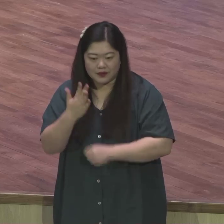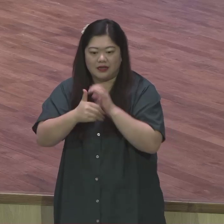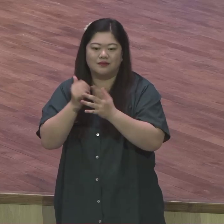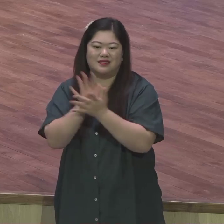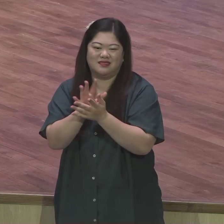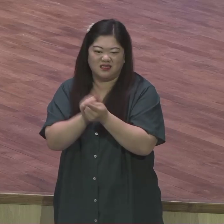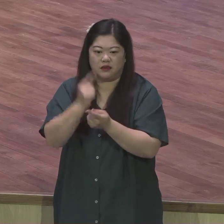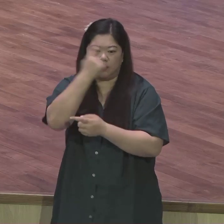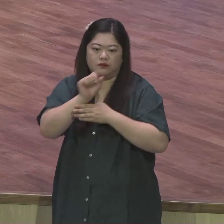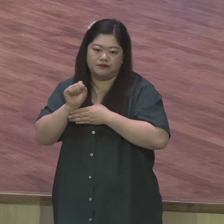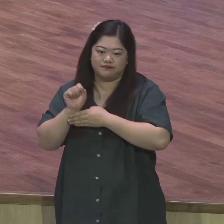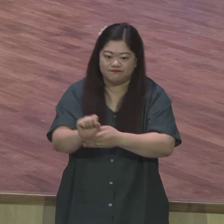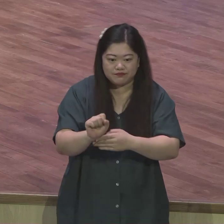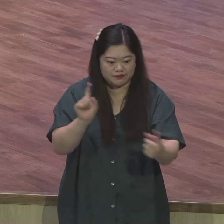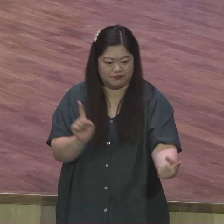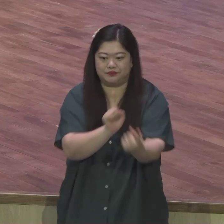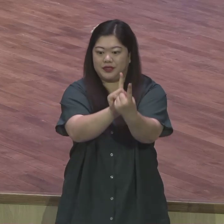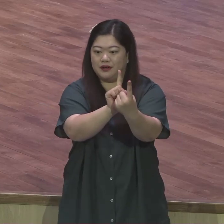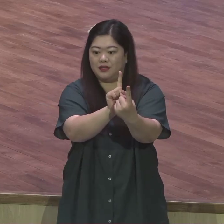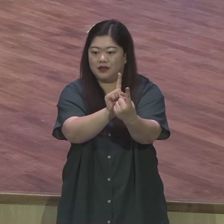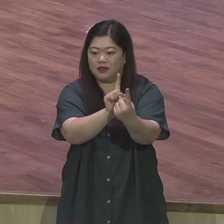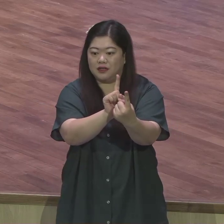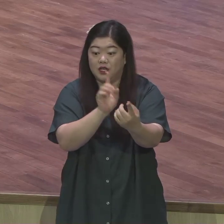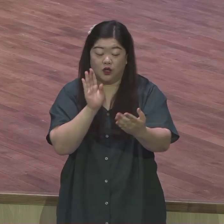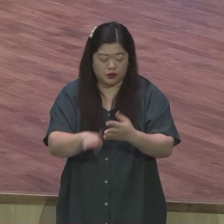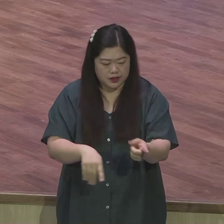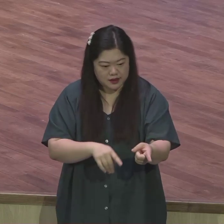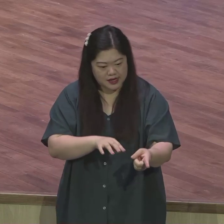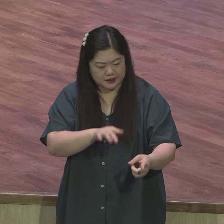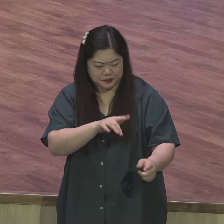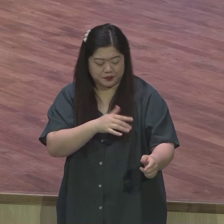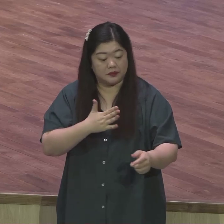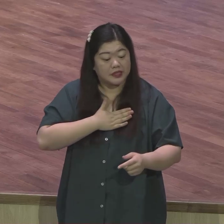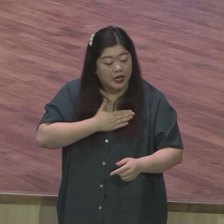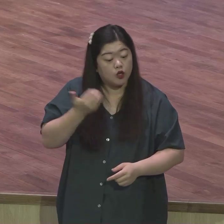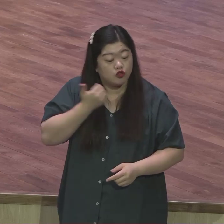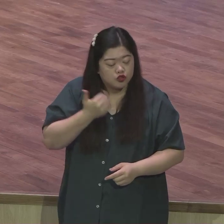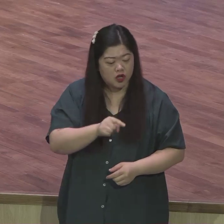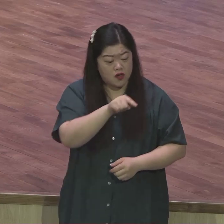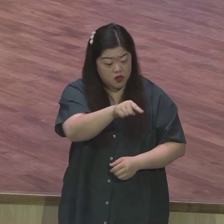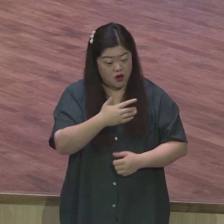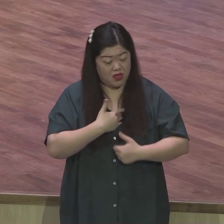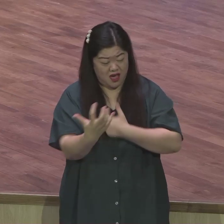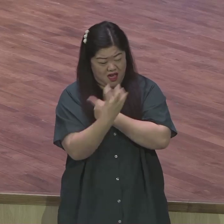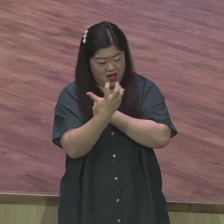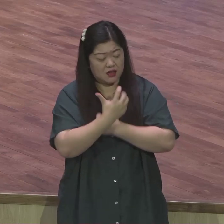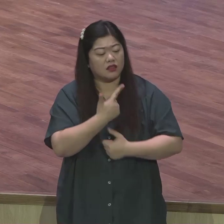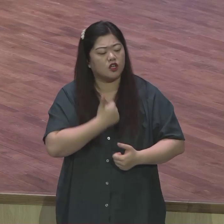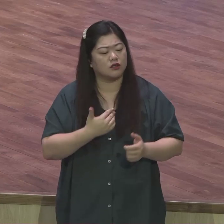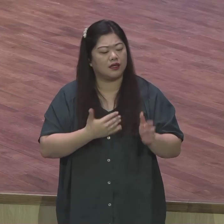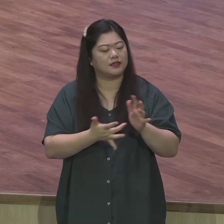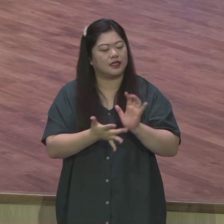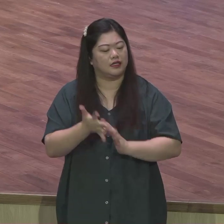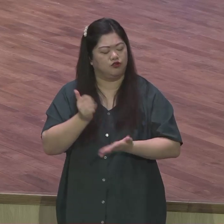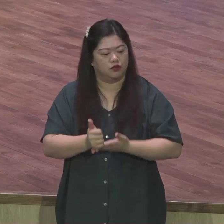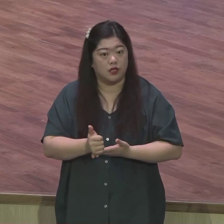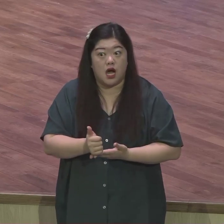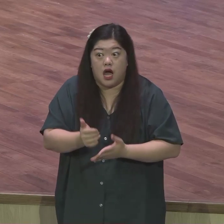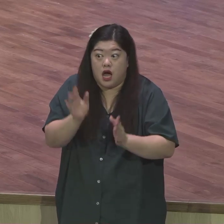부활하신 예수님을 만난 이후에 완전히 그야말로 이 바울은 완전히